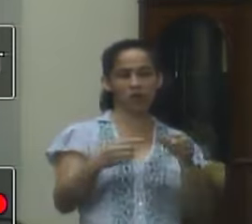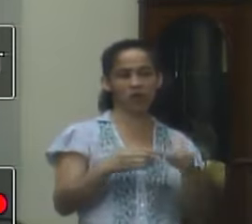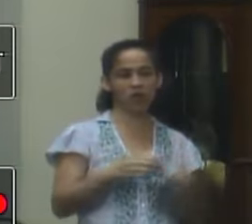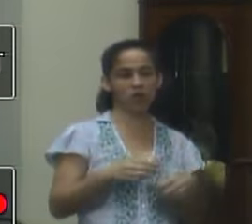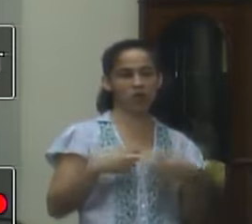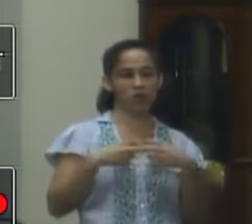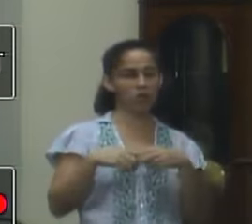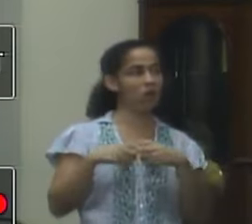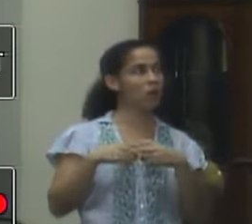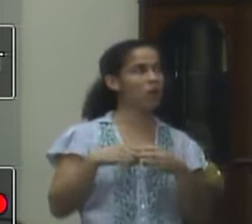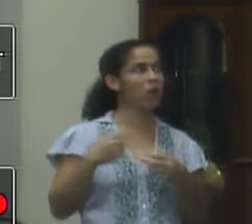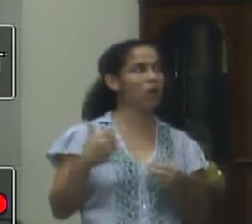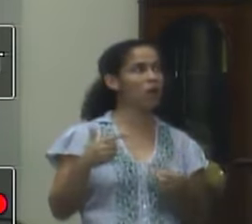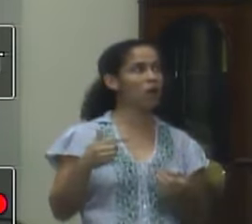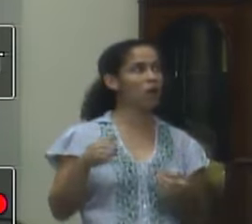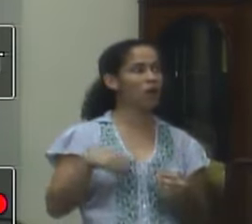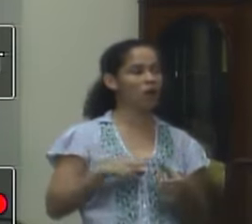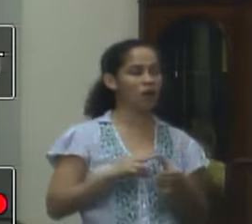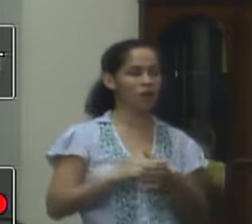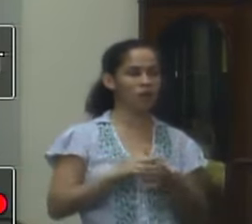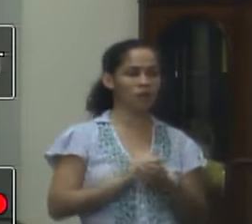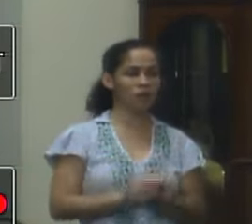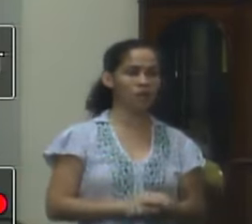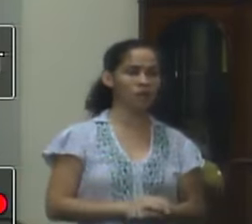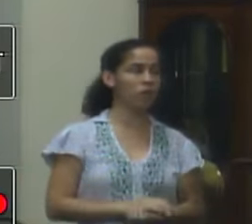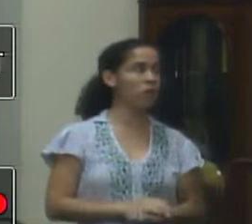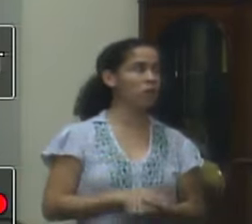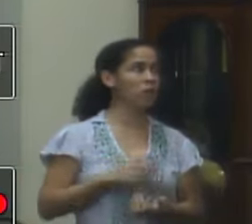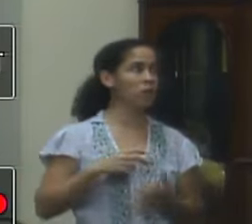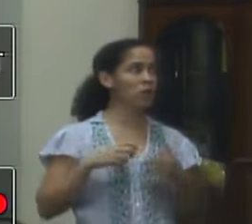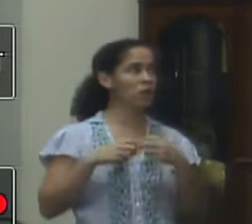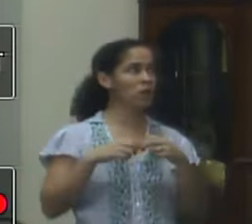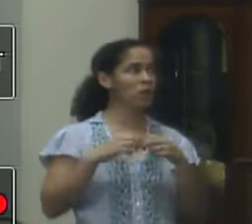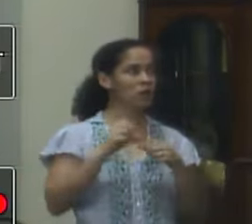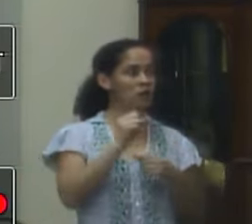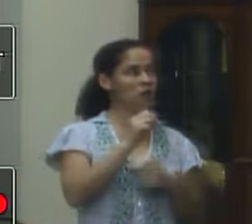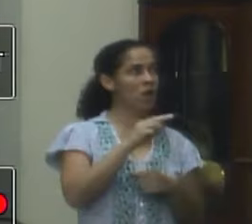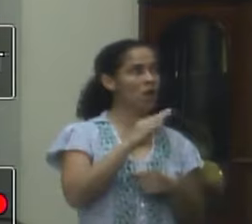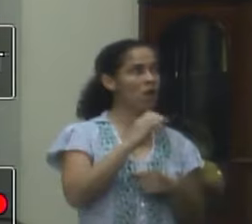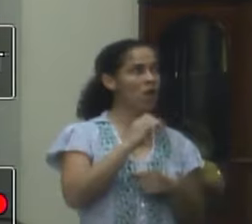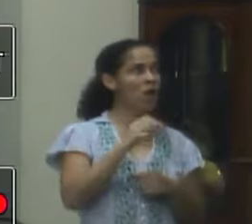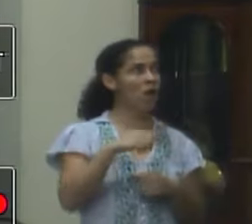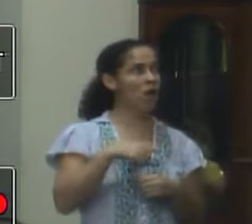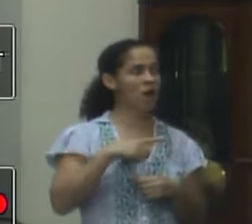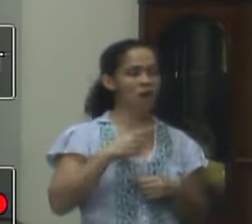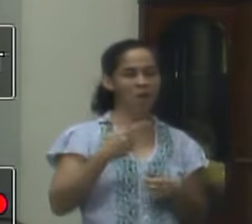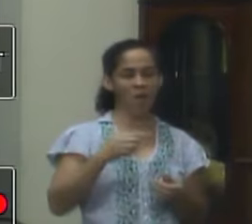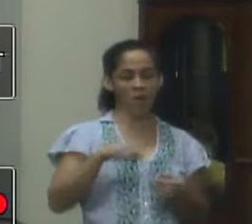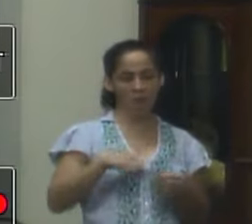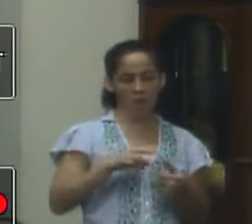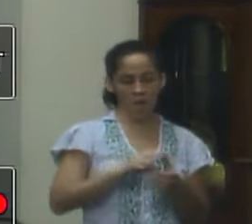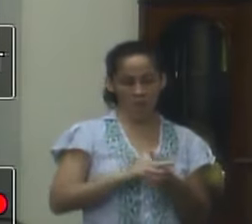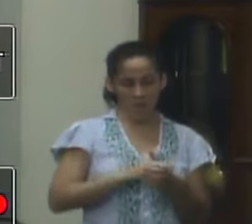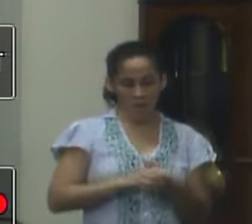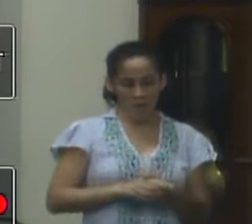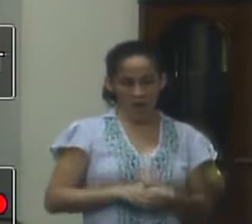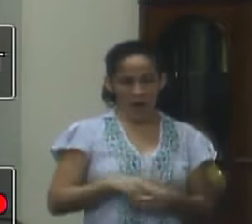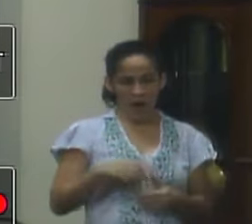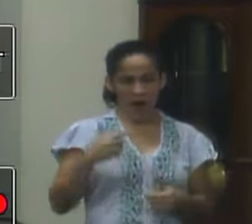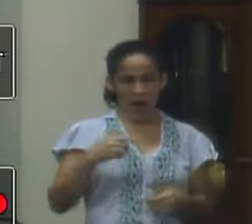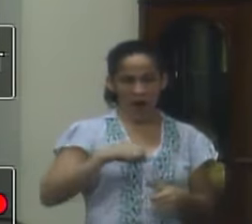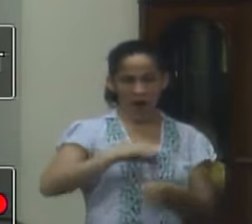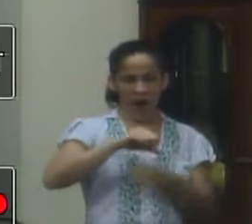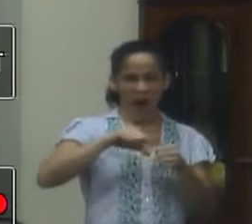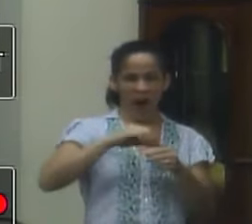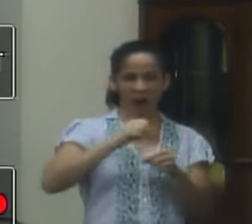rede ferroviária que ainda não pertence ao município temos lá o prédio da subprefeitura que ainda não tem a titularidade por isso é que não houve a reforma no